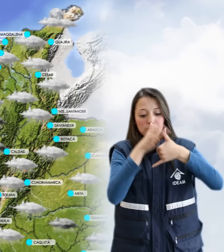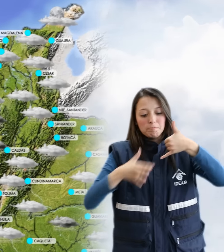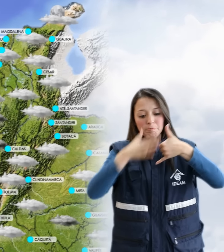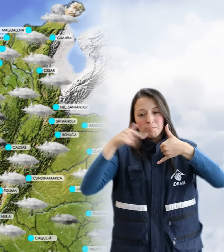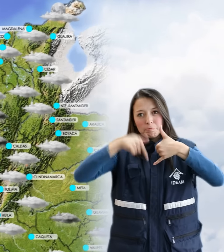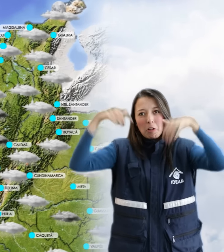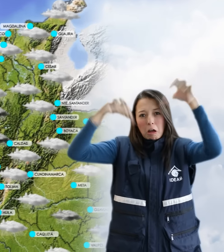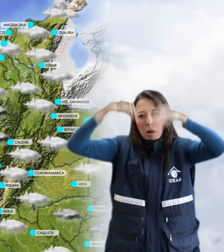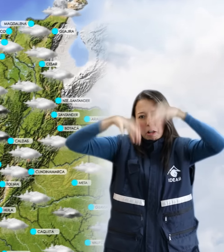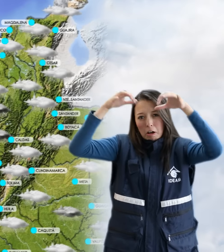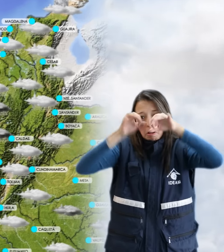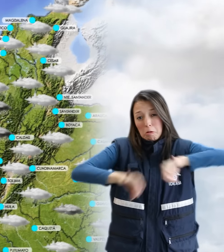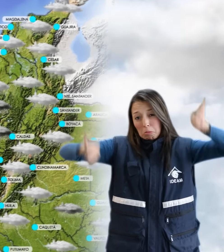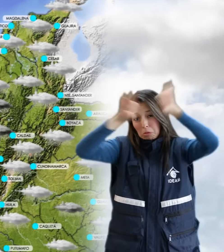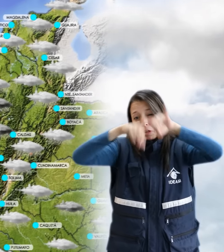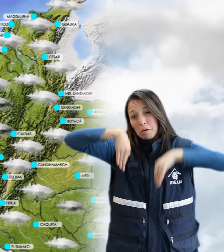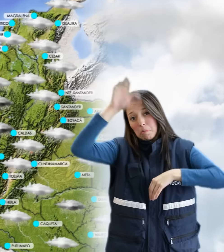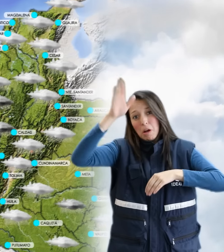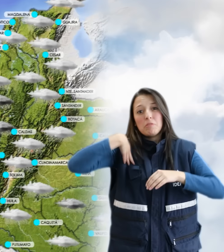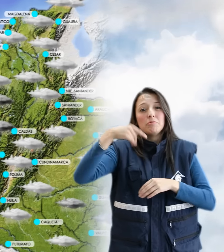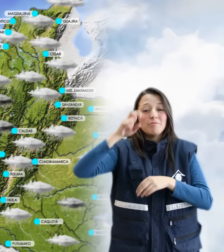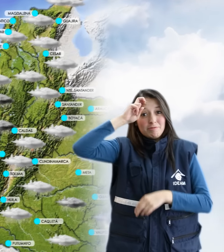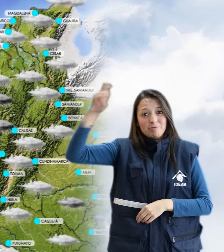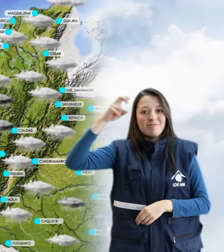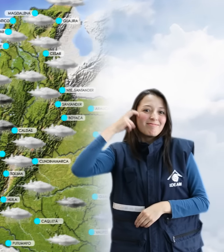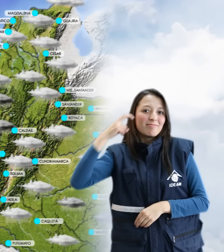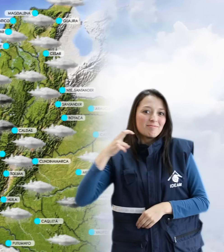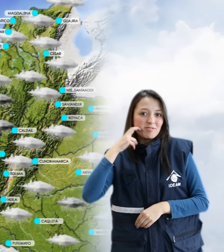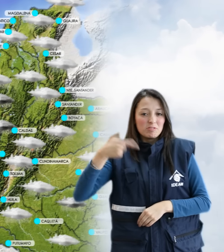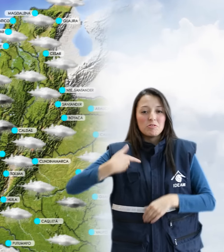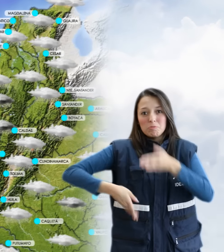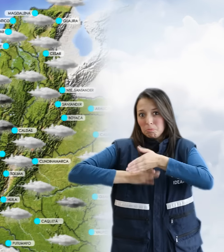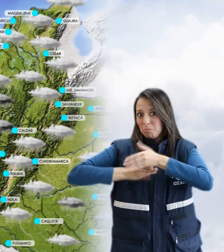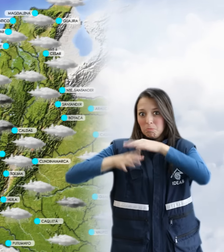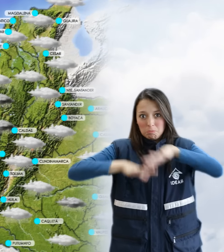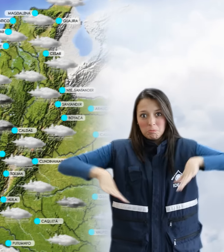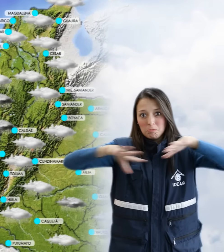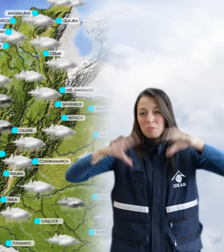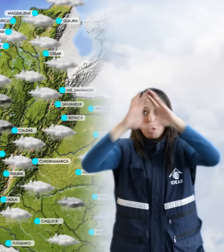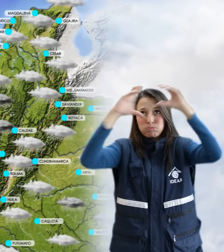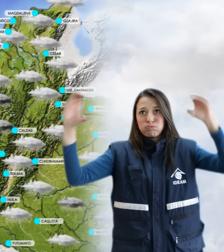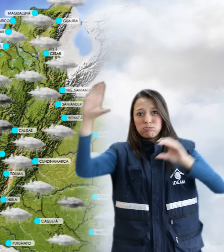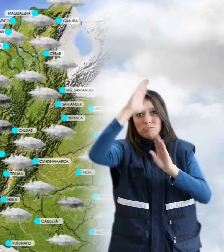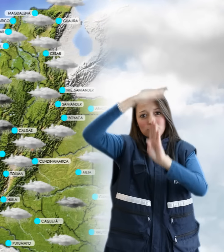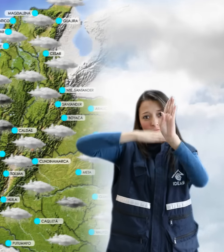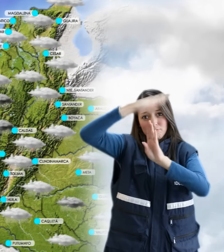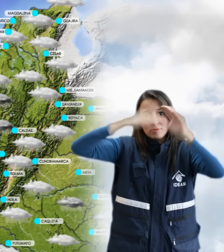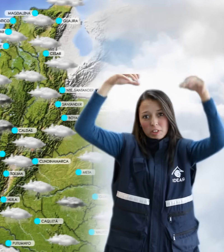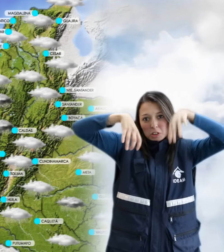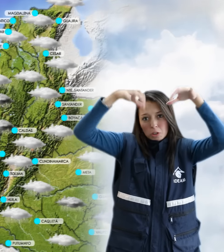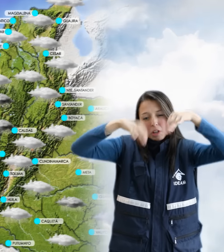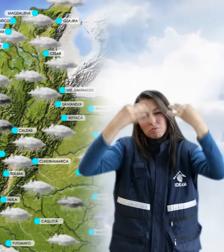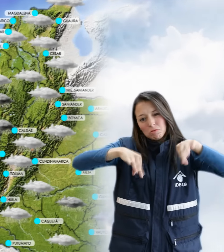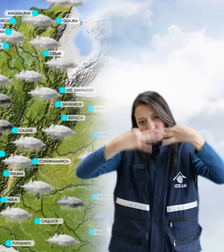más intensas se presentarán hacia el norte del Chocó, en el resto de la región prevalecerán las condiciones de cielo cubierto y lluvias de menor